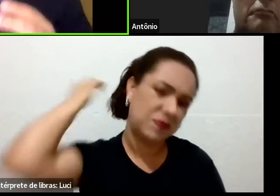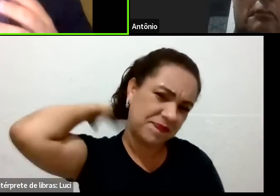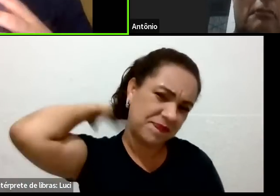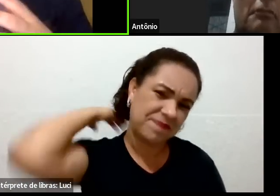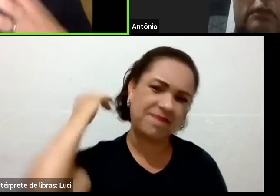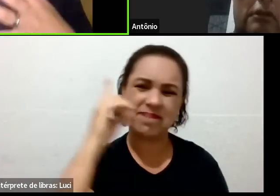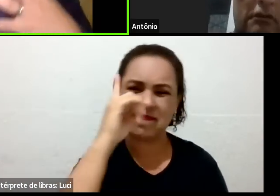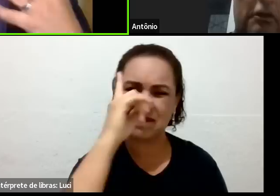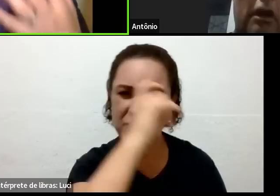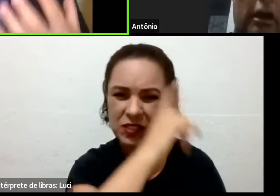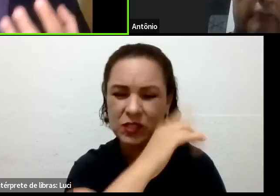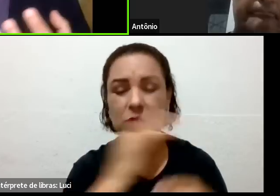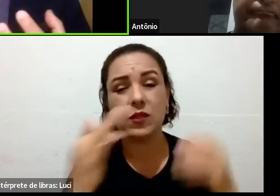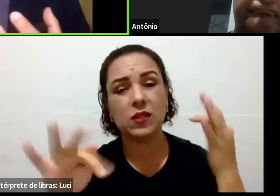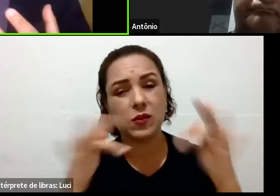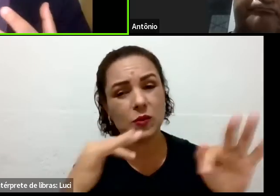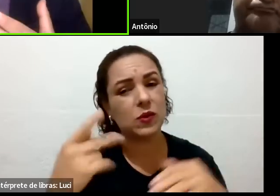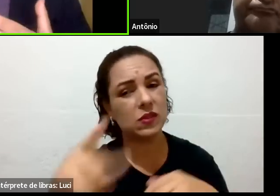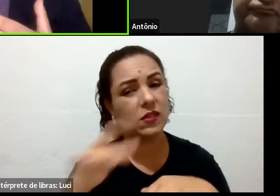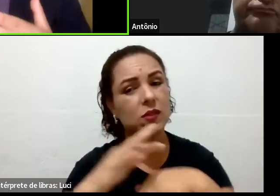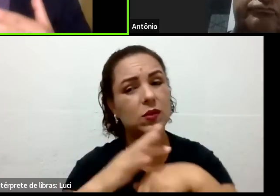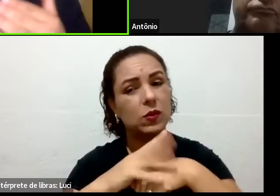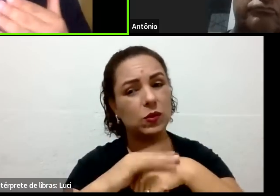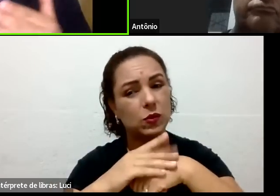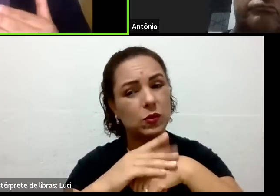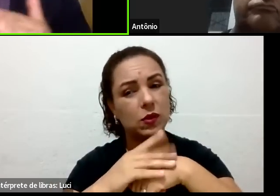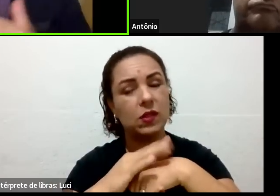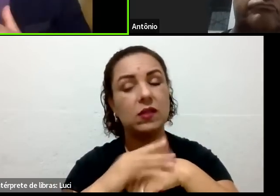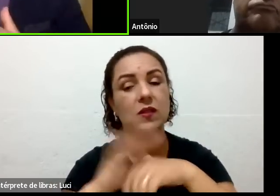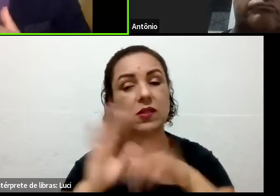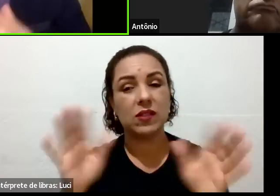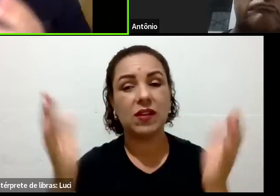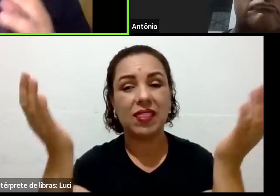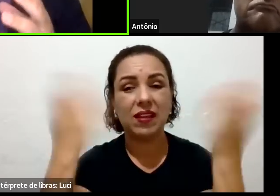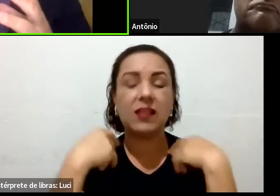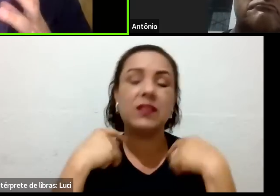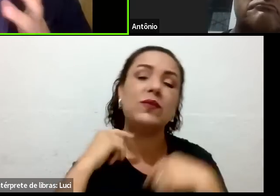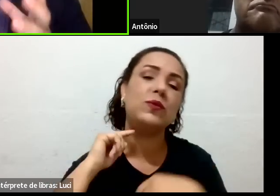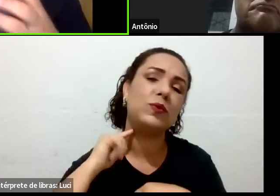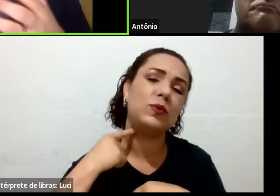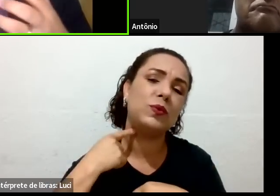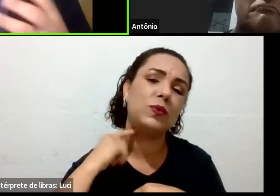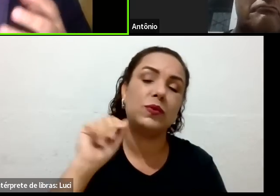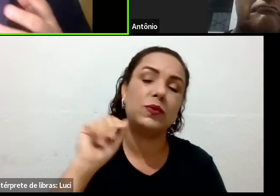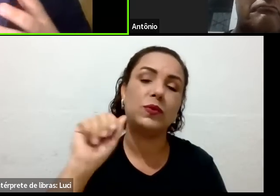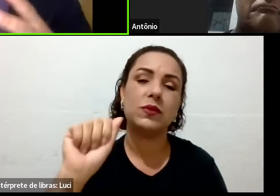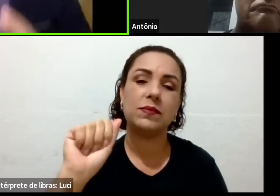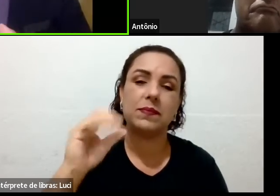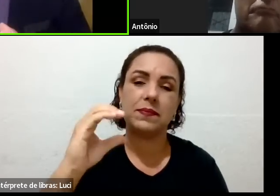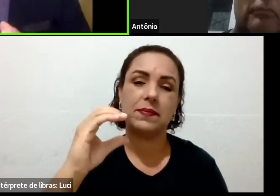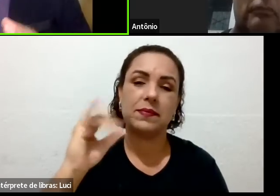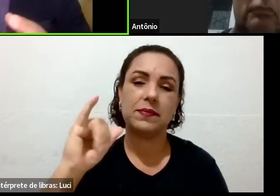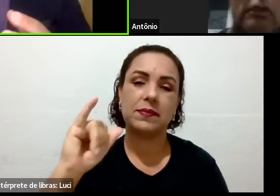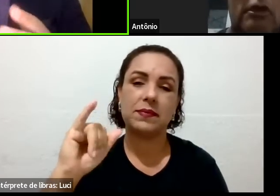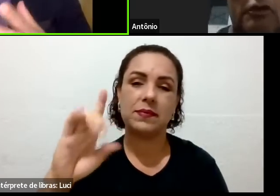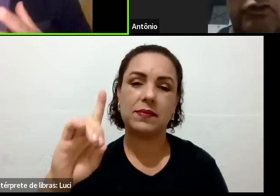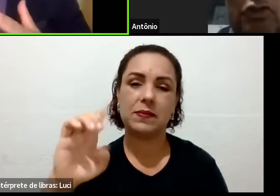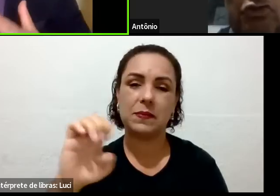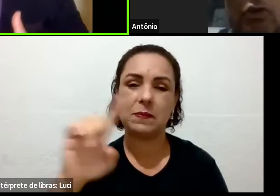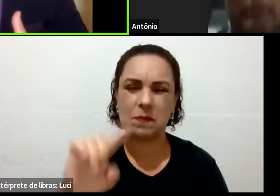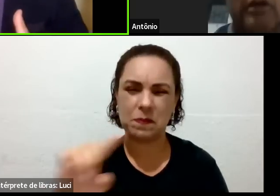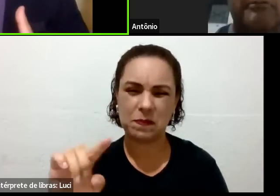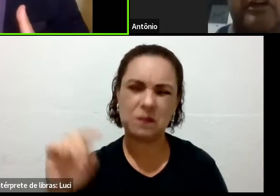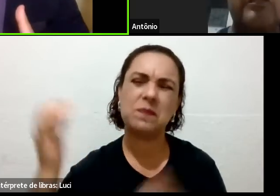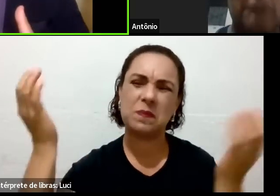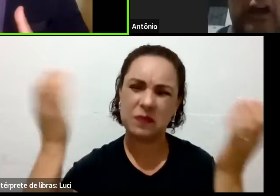quimioterapia, então, a acidez do organismo do senhor está prejudicando, porque quando nós temos um ambiente ácido, a